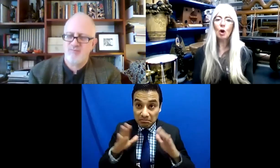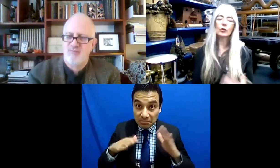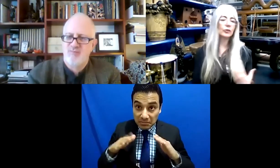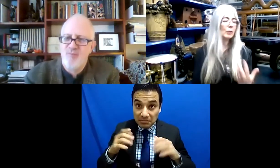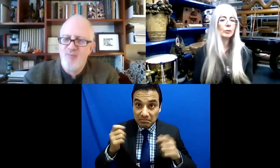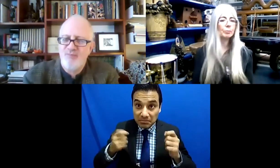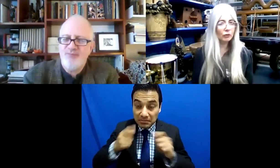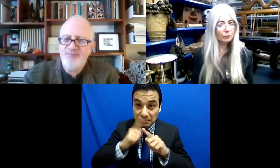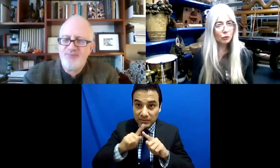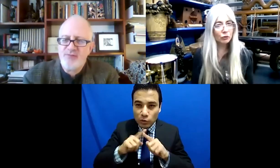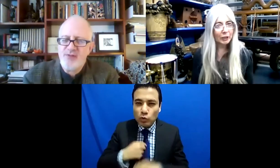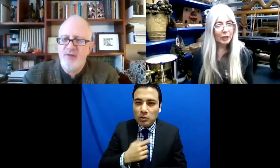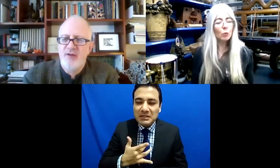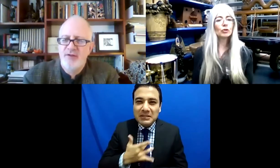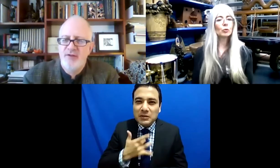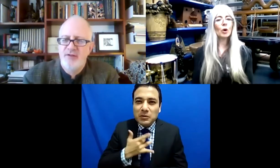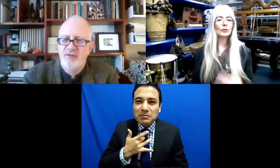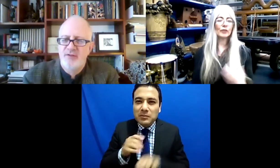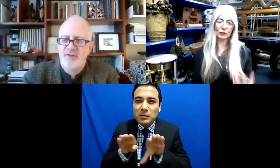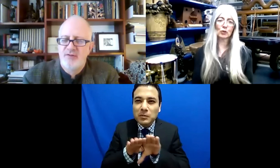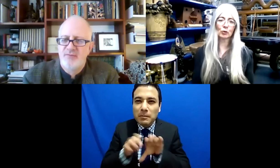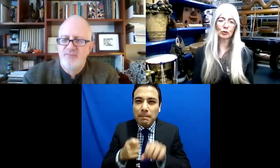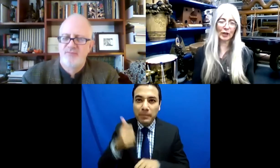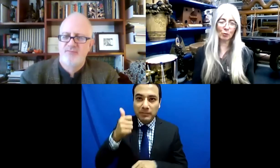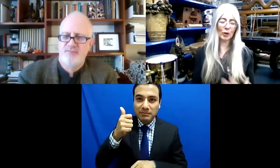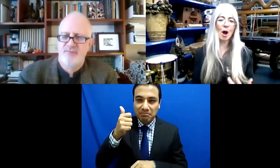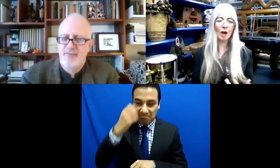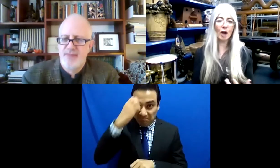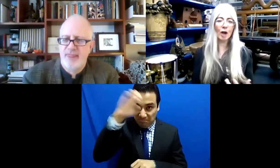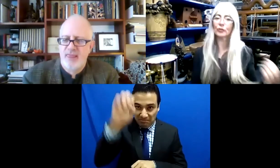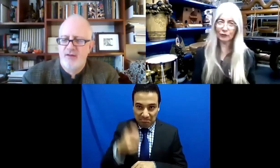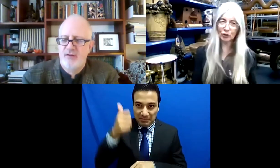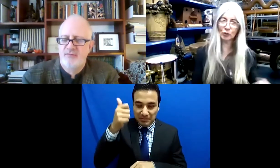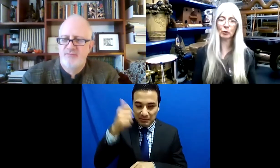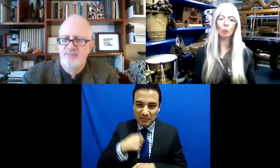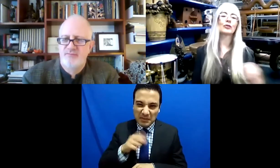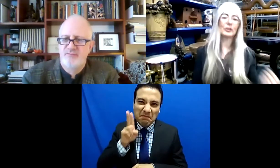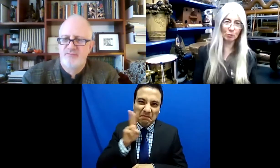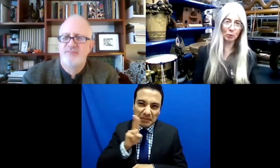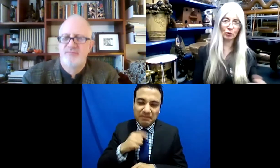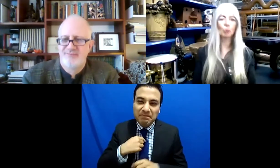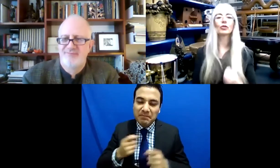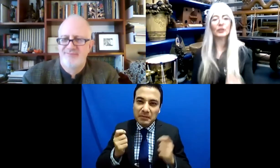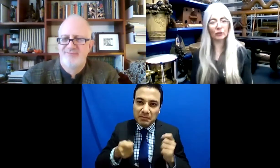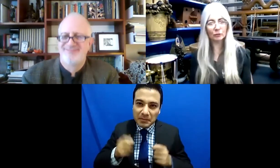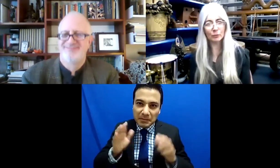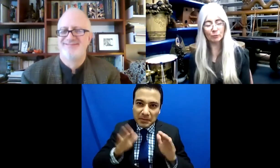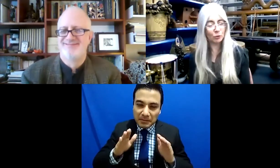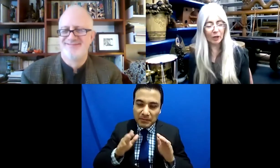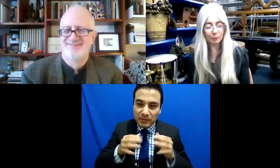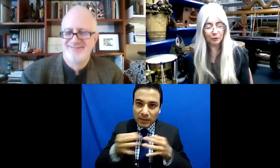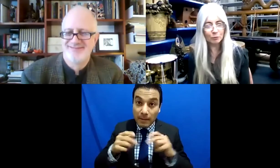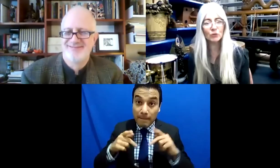siempre que es la primera vez que me encuentro con el instrumento. Lo mismo una pieza musical. Y por eso cuando me preguntan cuál